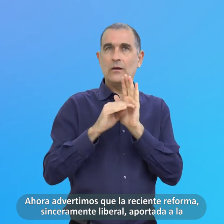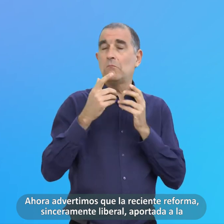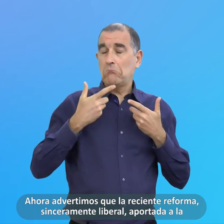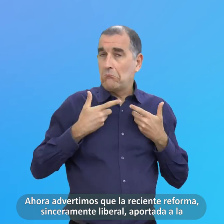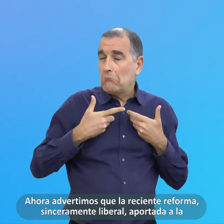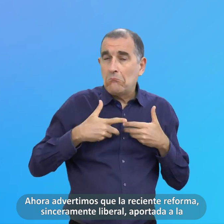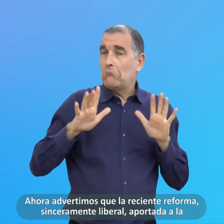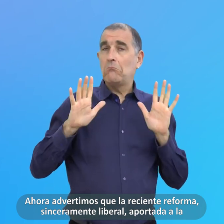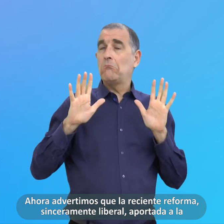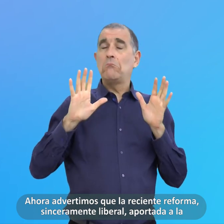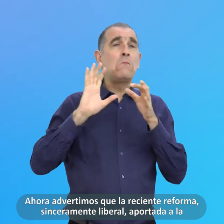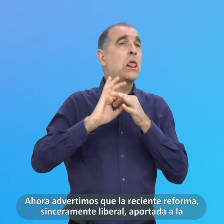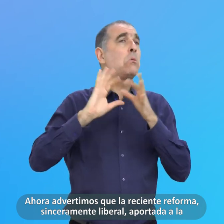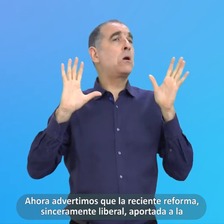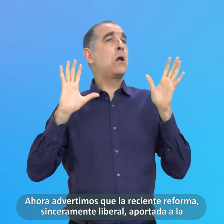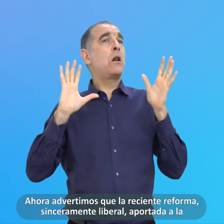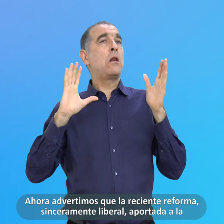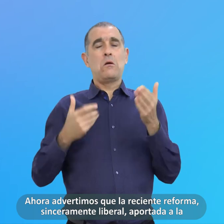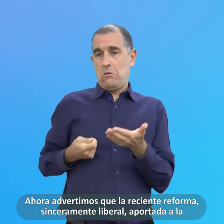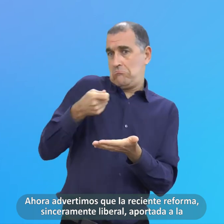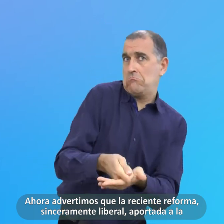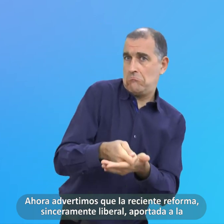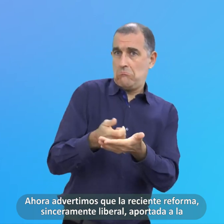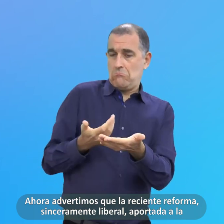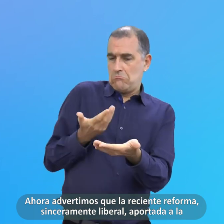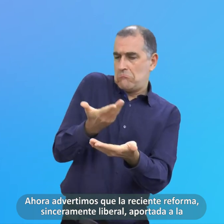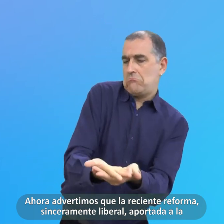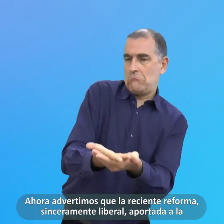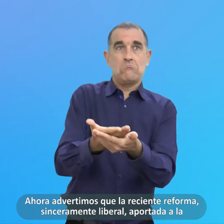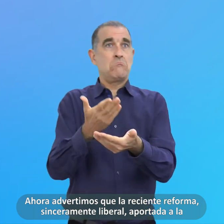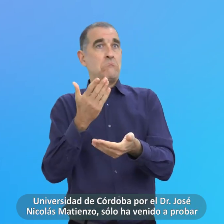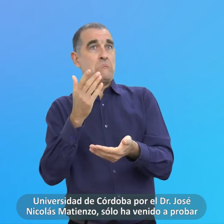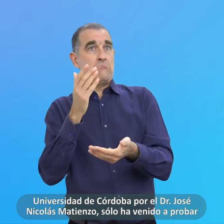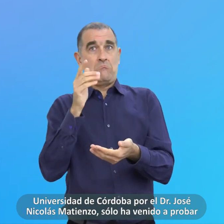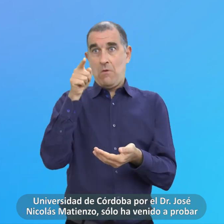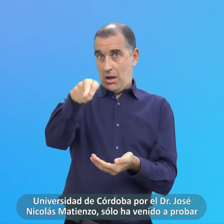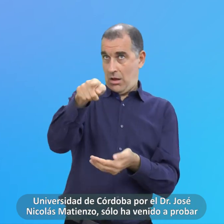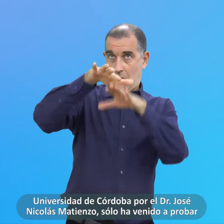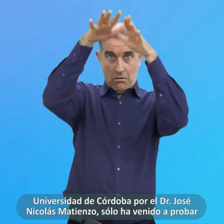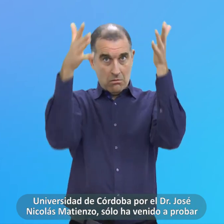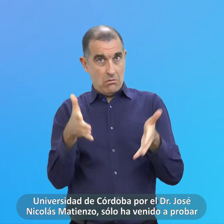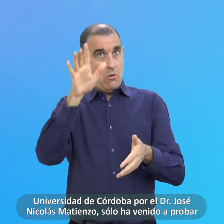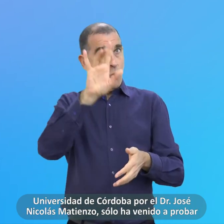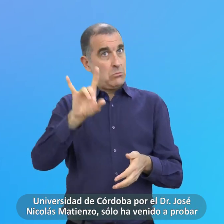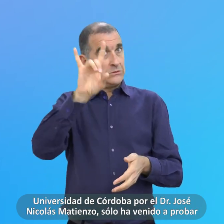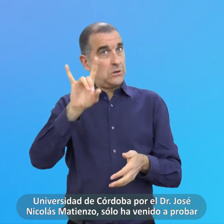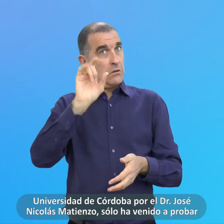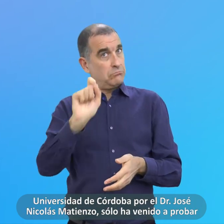Aportada A la Universidad De Córdoba Por el Doctor